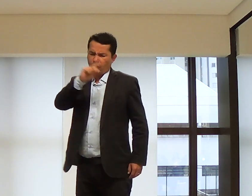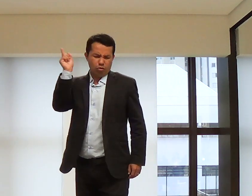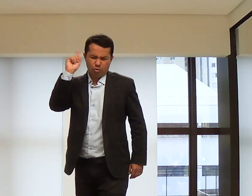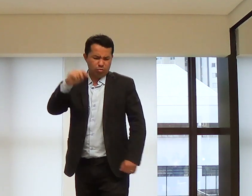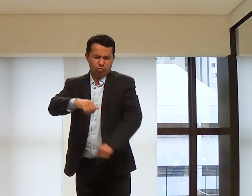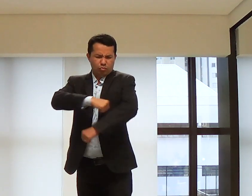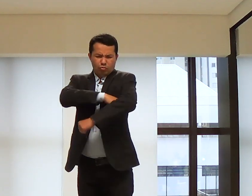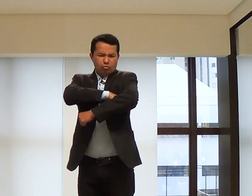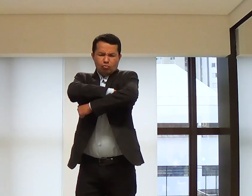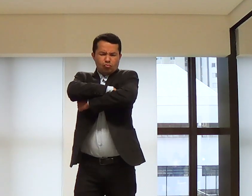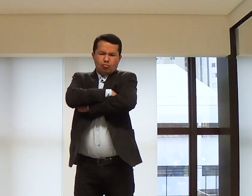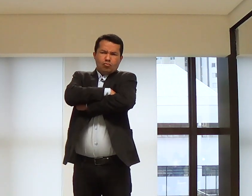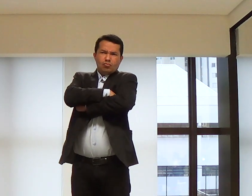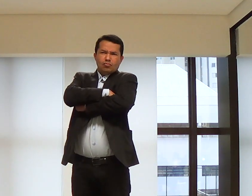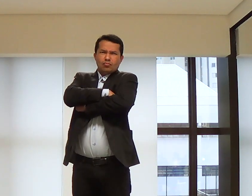não vou não. Lá eu não vou. Não,